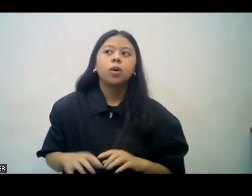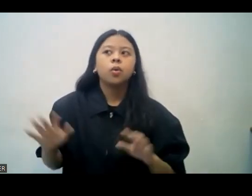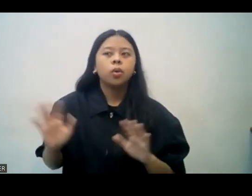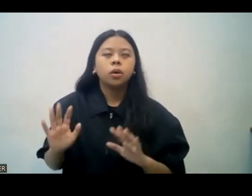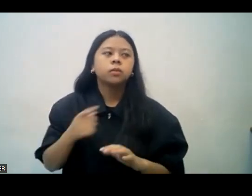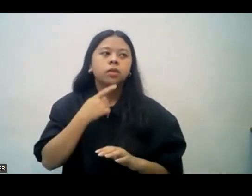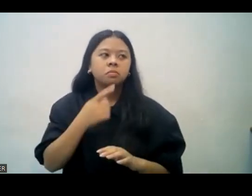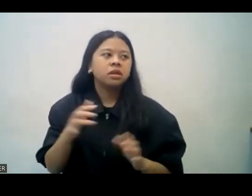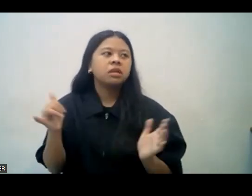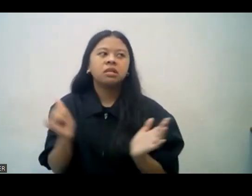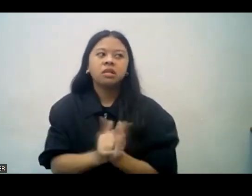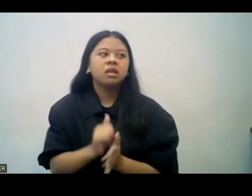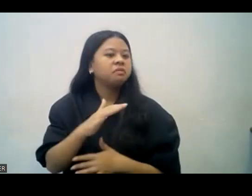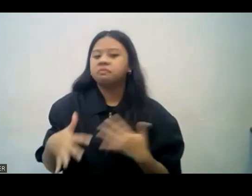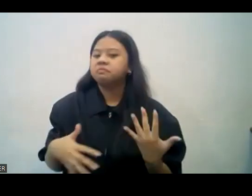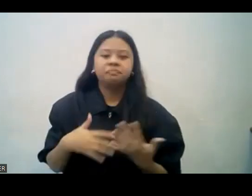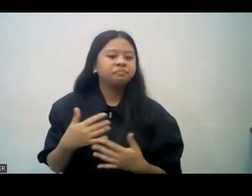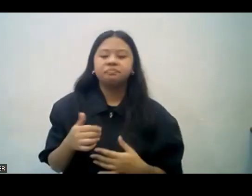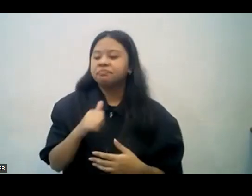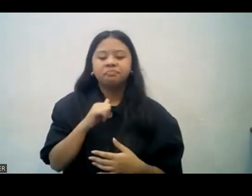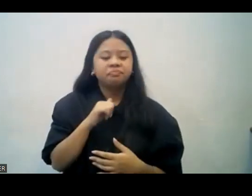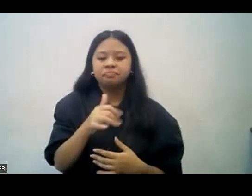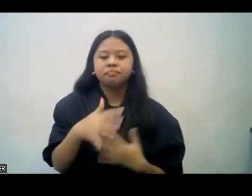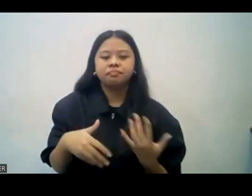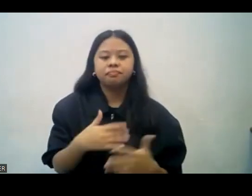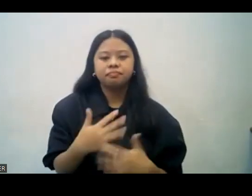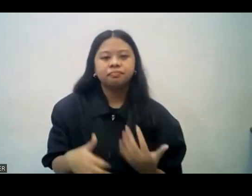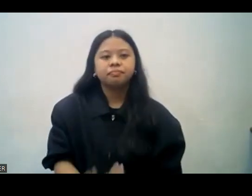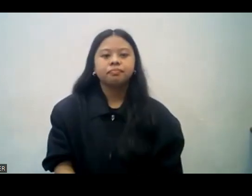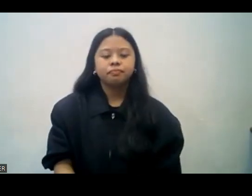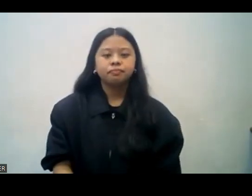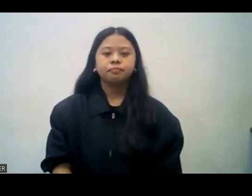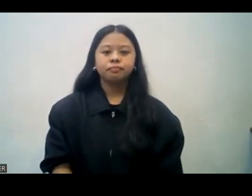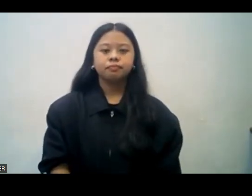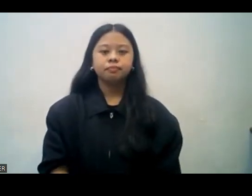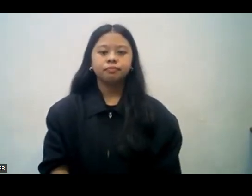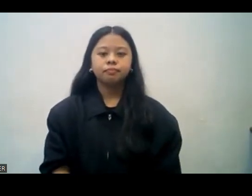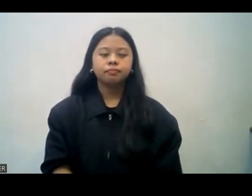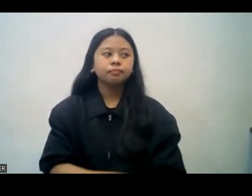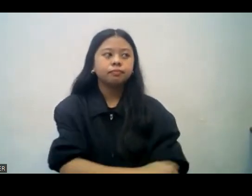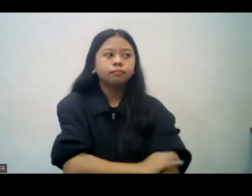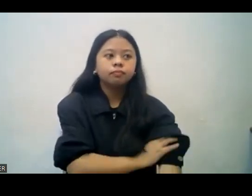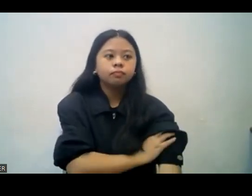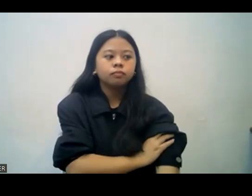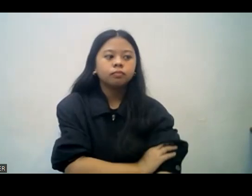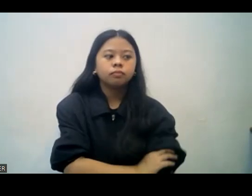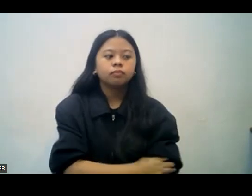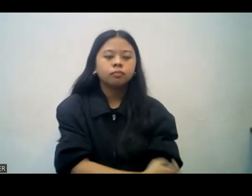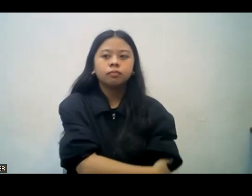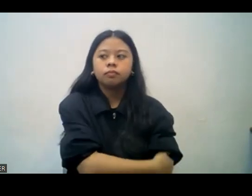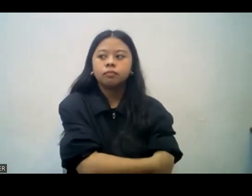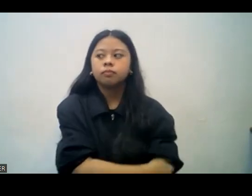Kaya po, pwede po tayong lumabas. Pwede po tayong maglaro ng basketball na magkakasama, ng volleyball na magkakasama. Pero hindi po natin